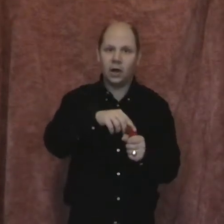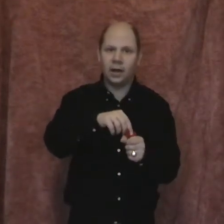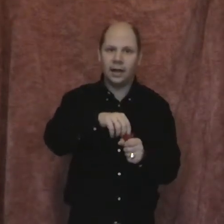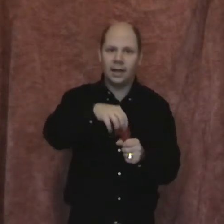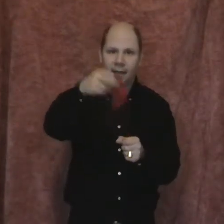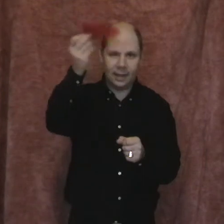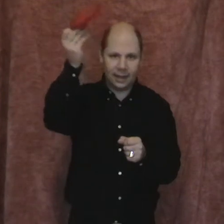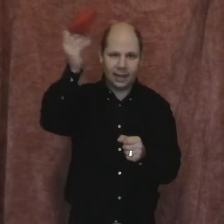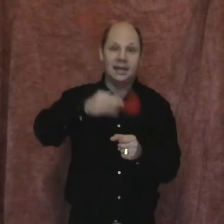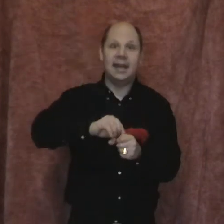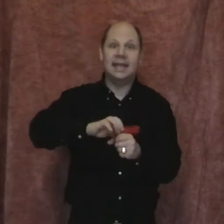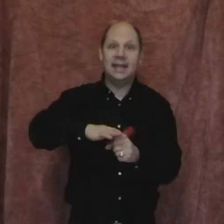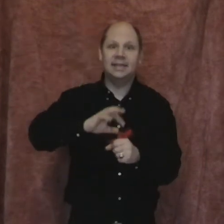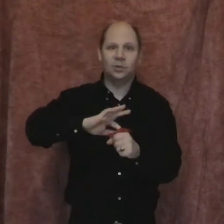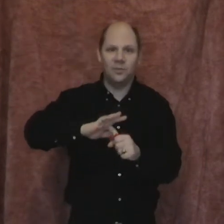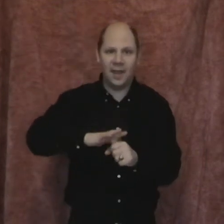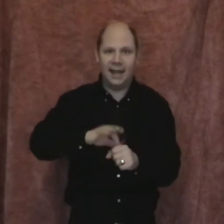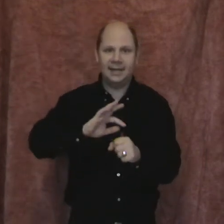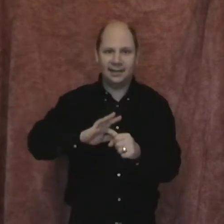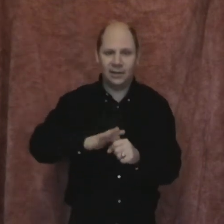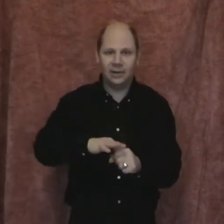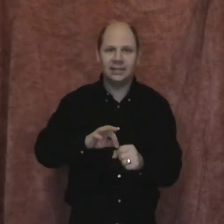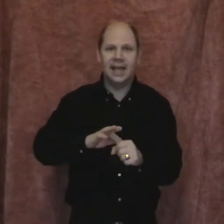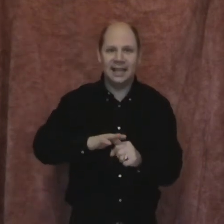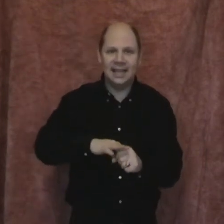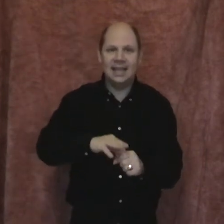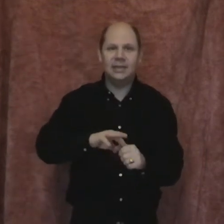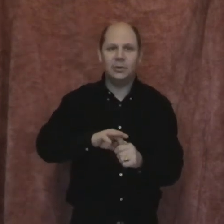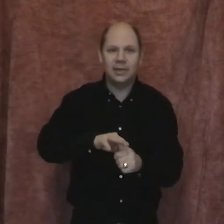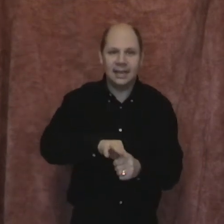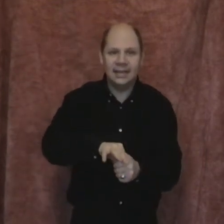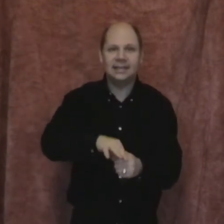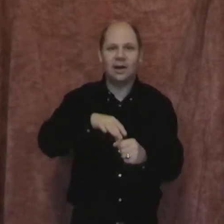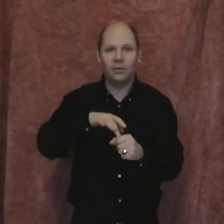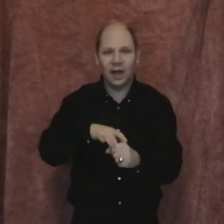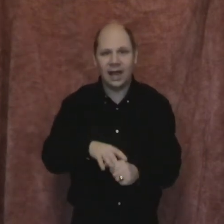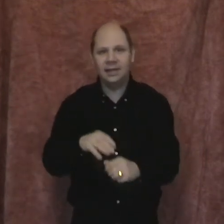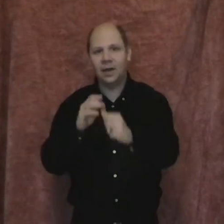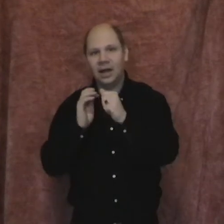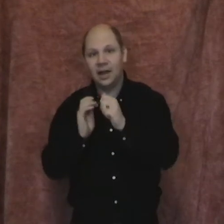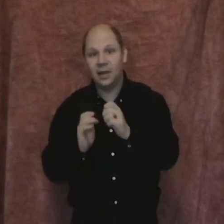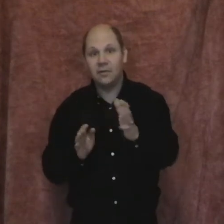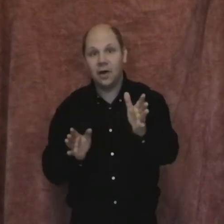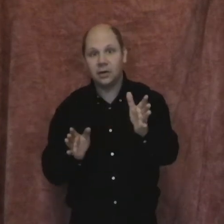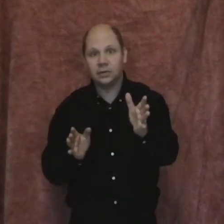Koch, der geht zum Wäldchen dort, geht und isst auf einmal fort.